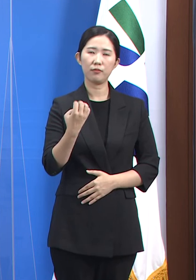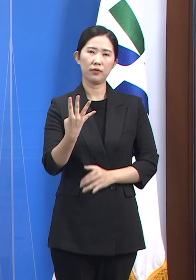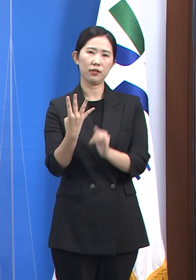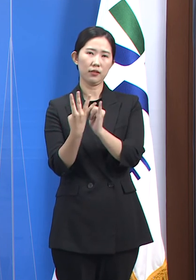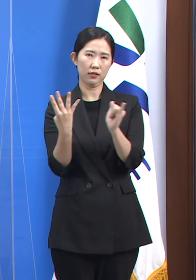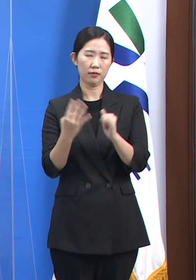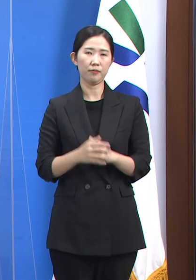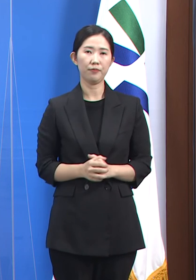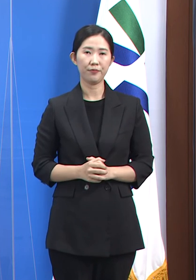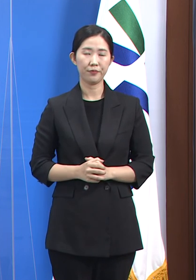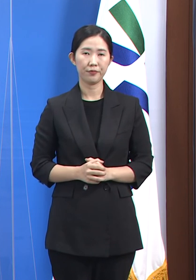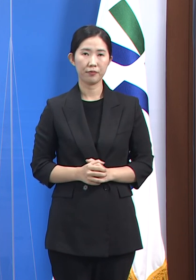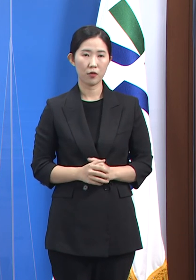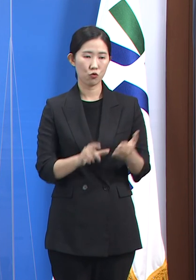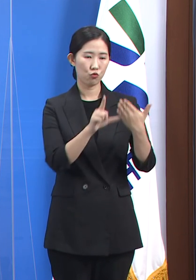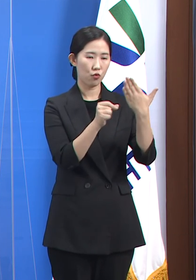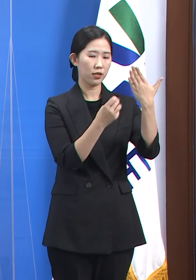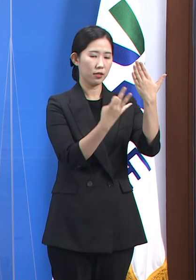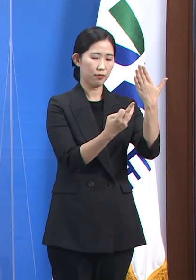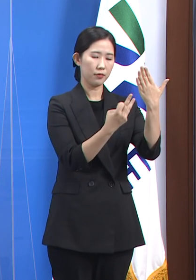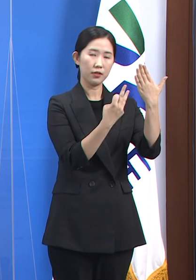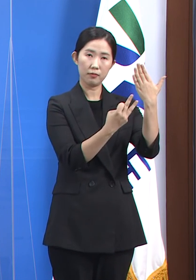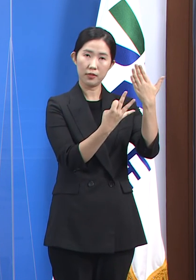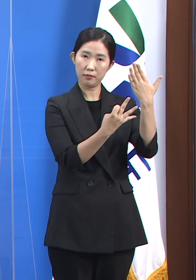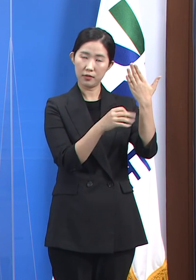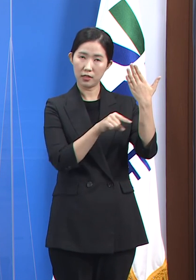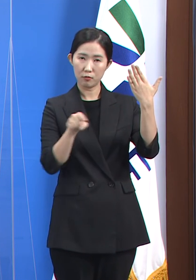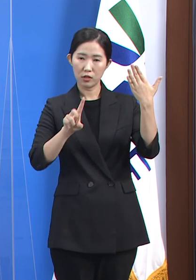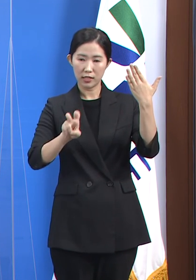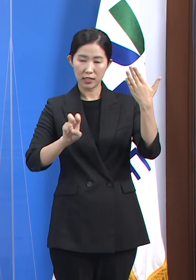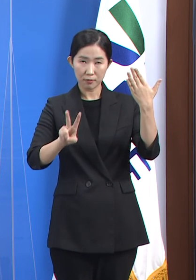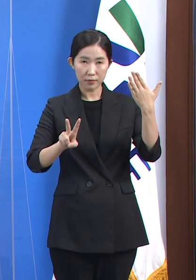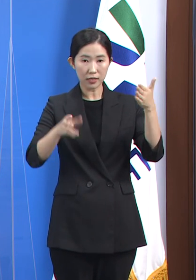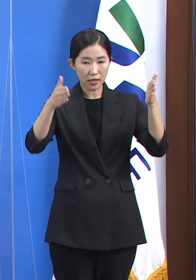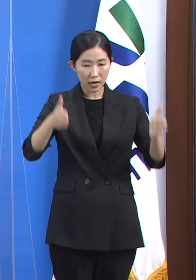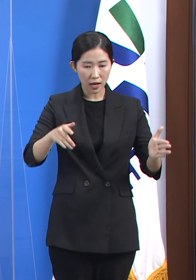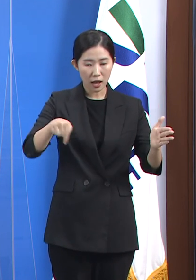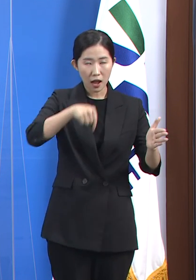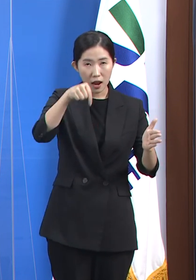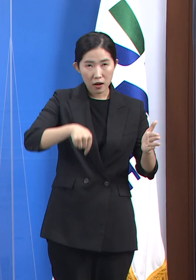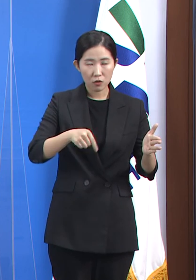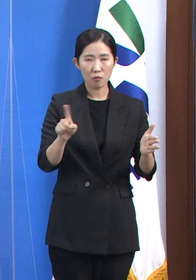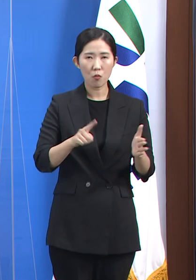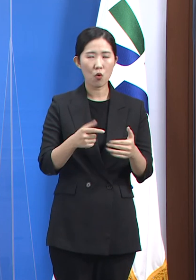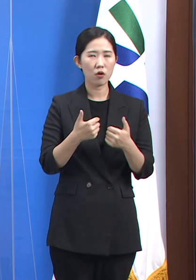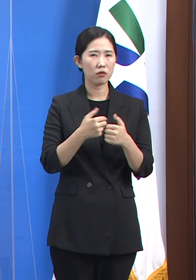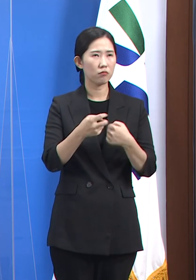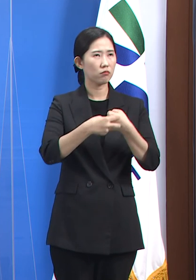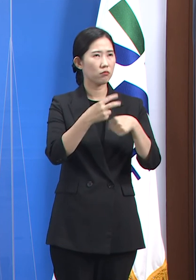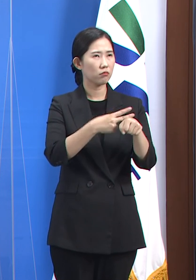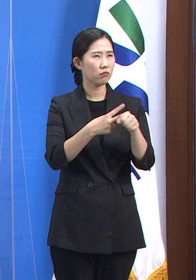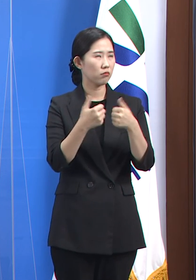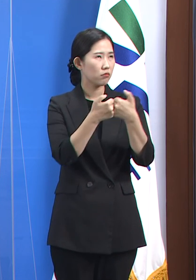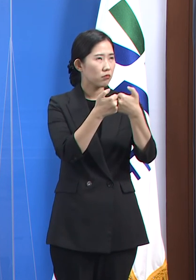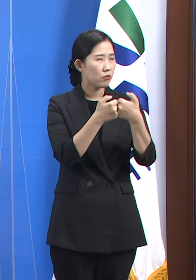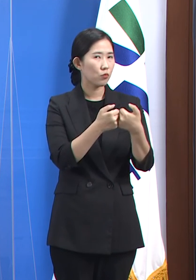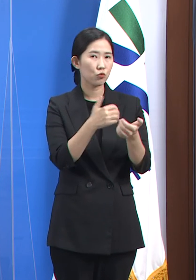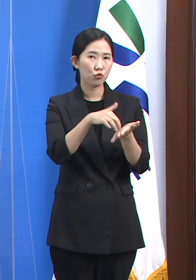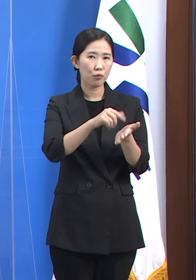14일부터 21일까지 재택치료 이용자 중 의료진 상당 건수는 185분이었으며